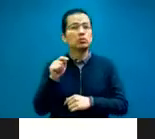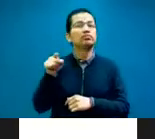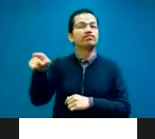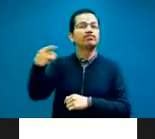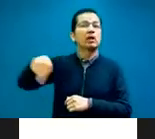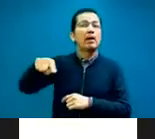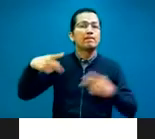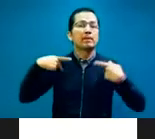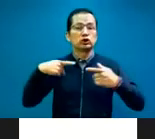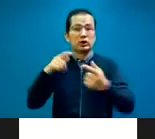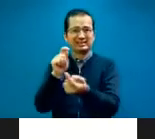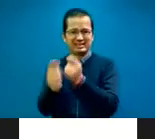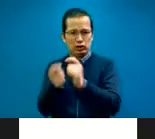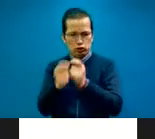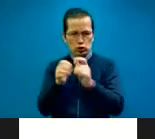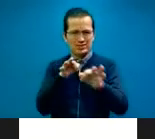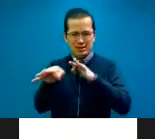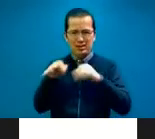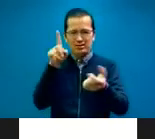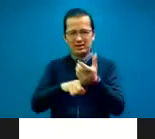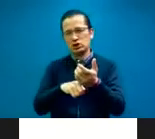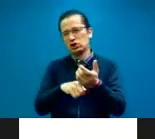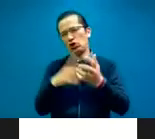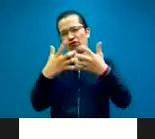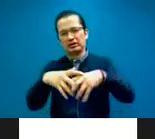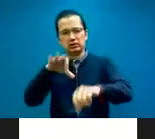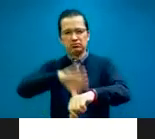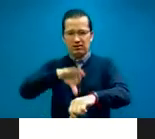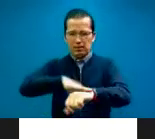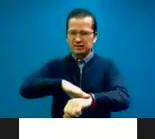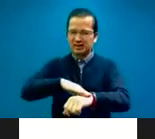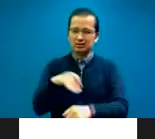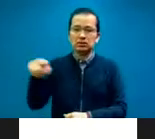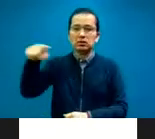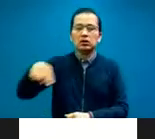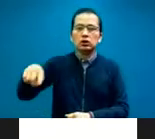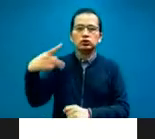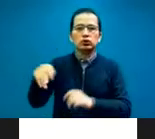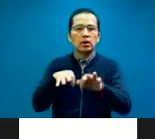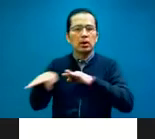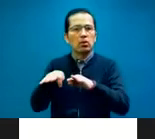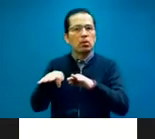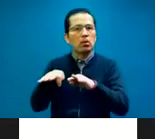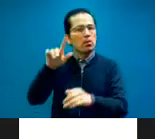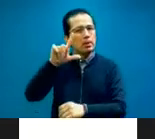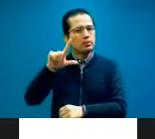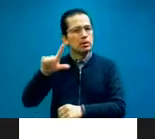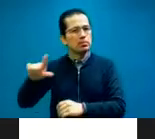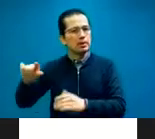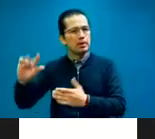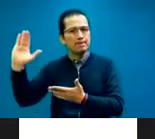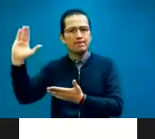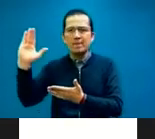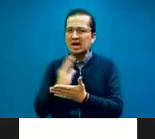farmacéutica, de que poquito a poquito el trabajo les iba mermando, les iba mermando, hasta que llegó un buen día, un fatídico 31